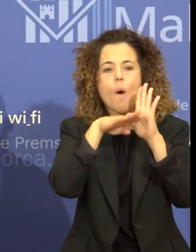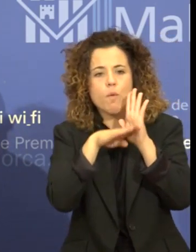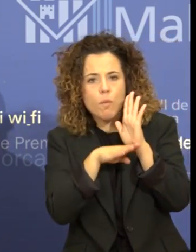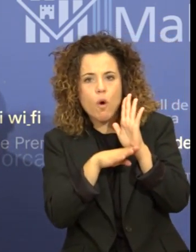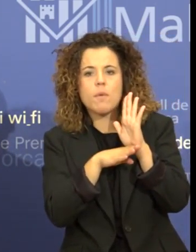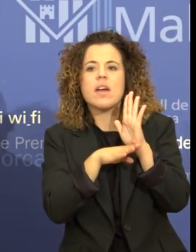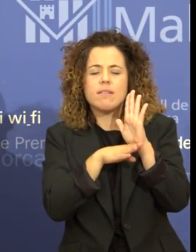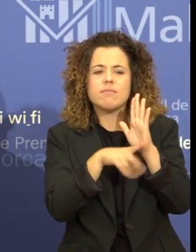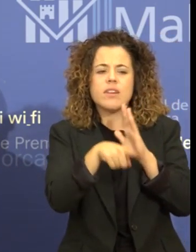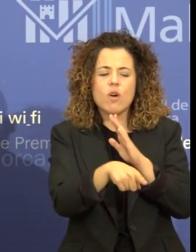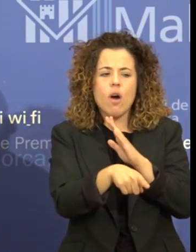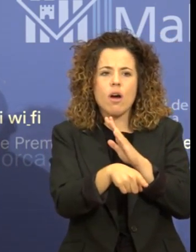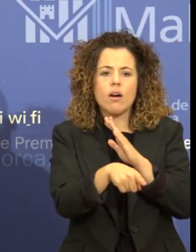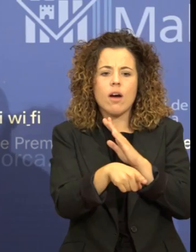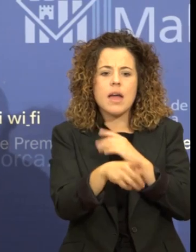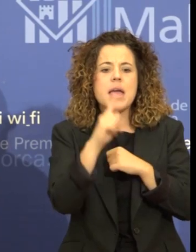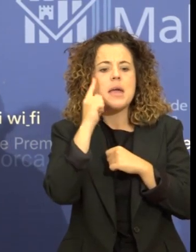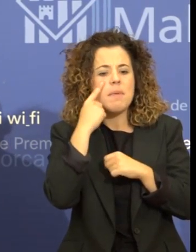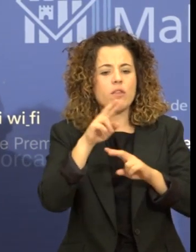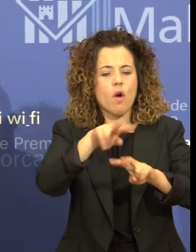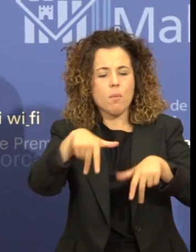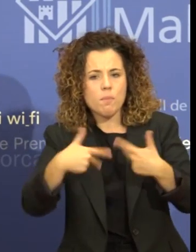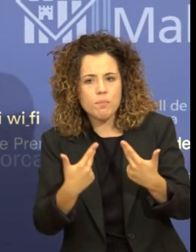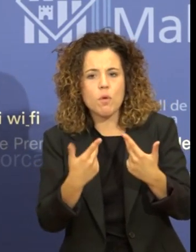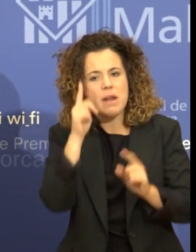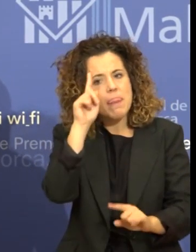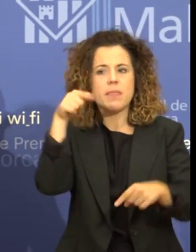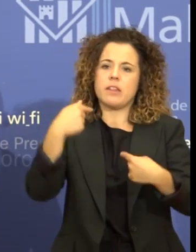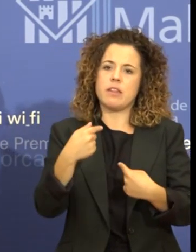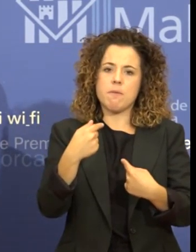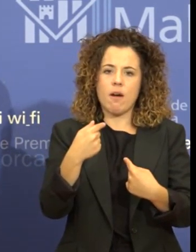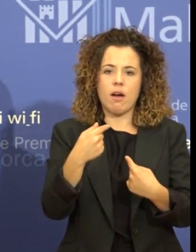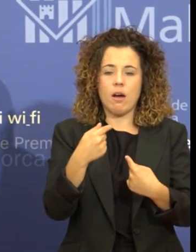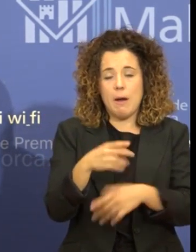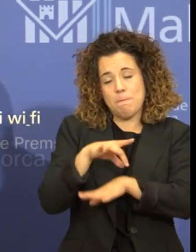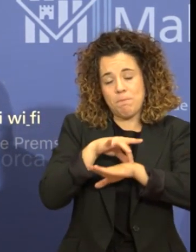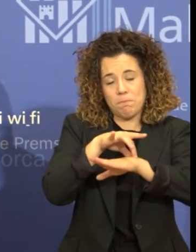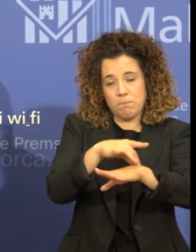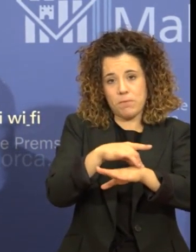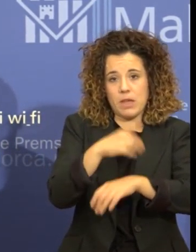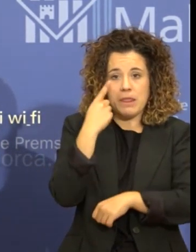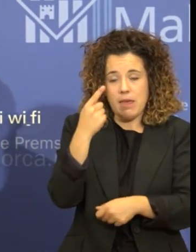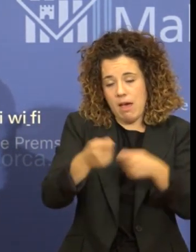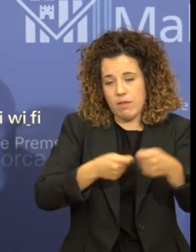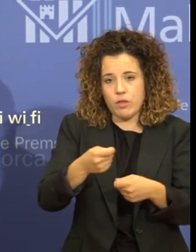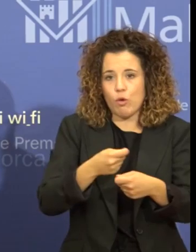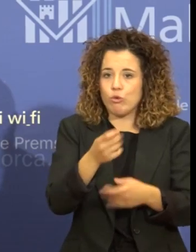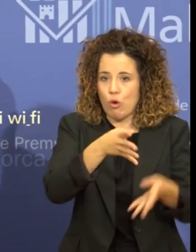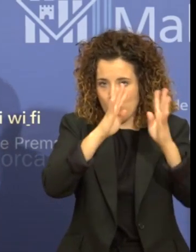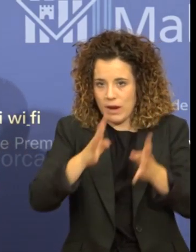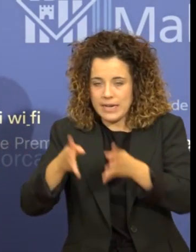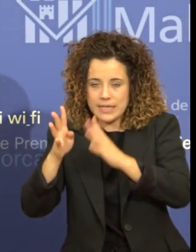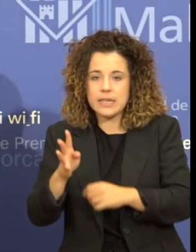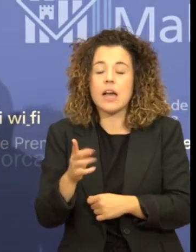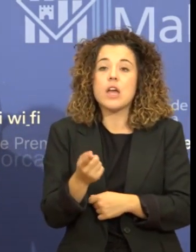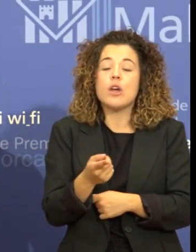a inspeccions d'ofici, és a dir, a iniciativa pròpia de l'agència. D'aquesta manera volem